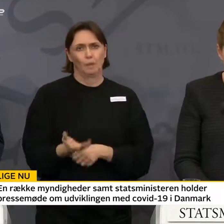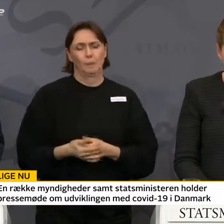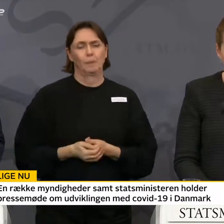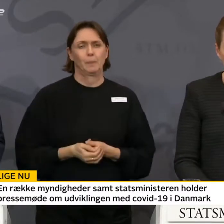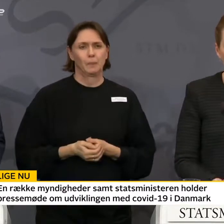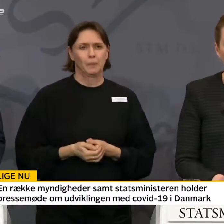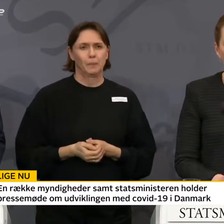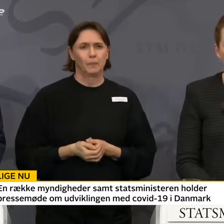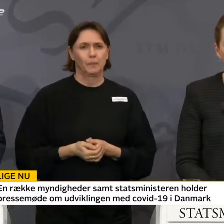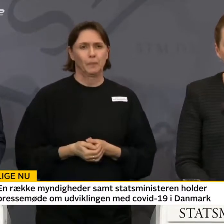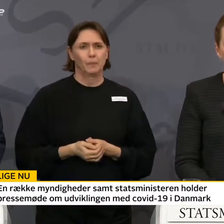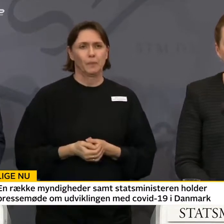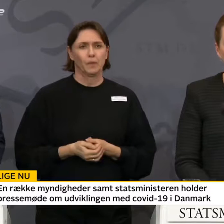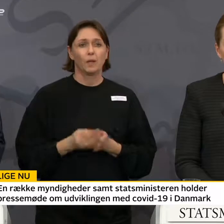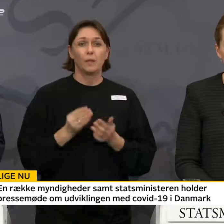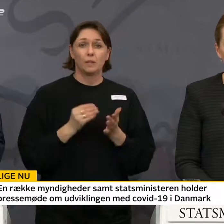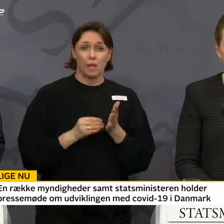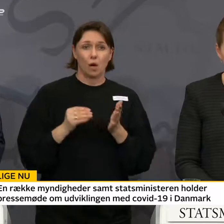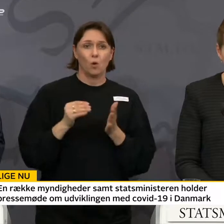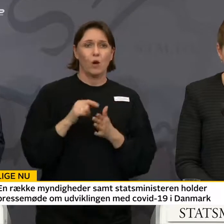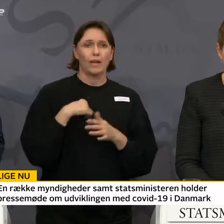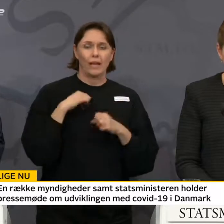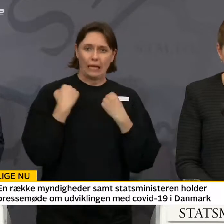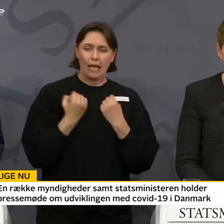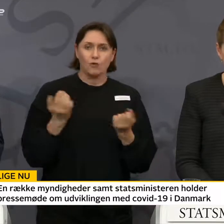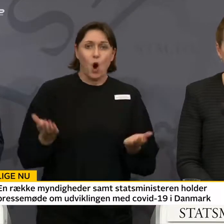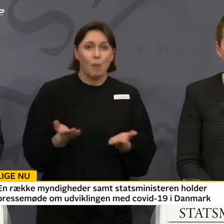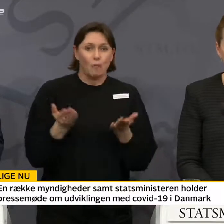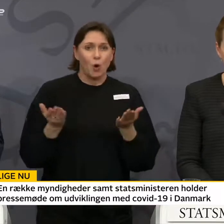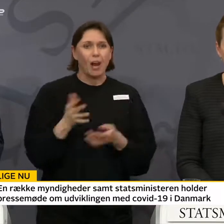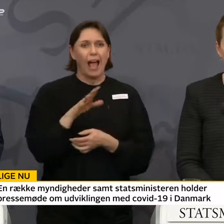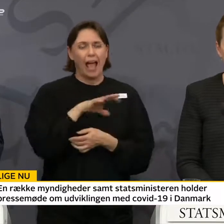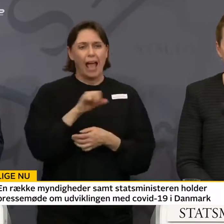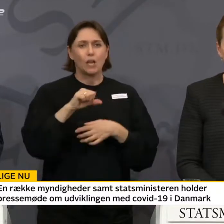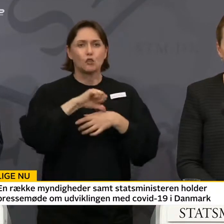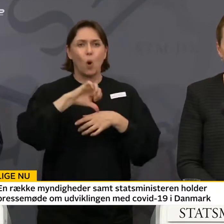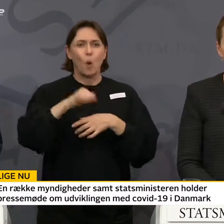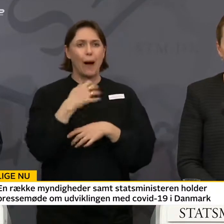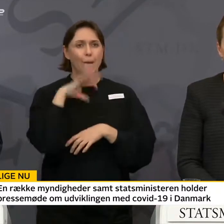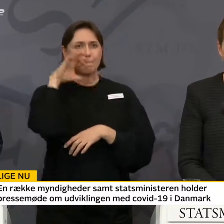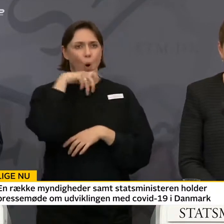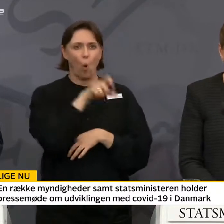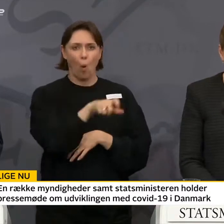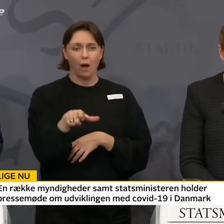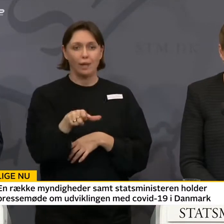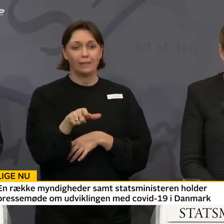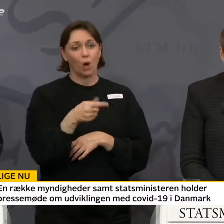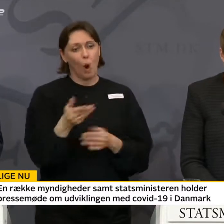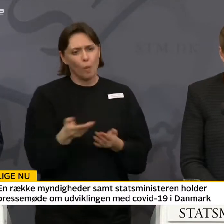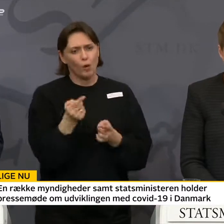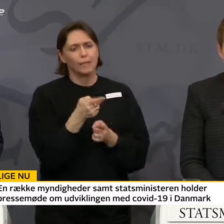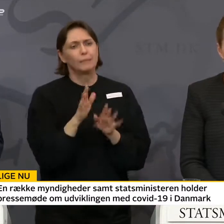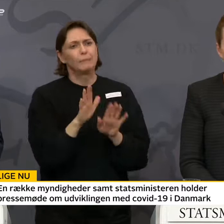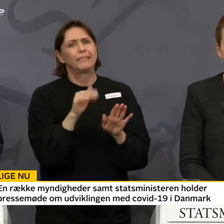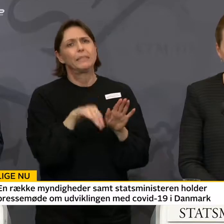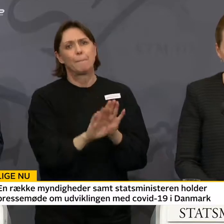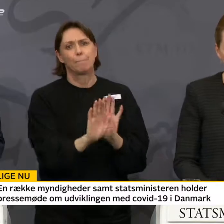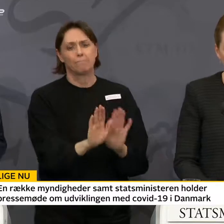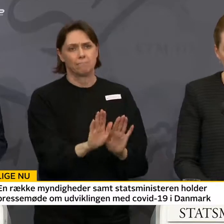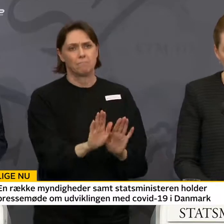Jeg vil derudover kraftigt opfordre alle sårbare borgere til at blive hjemme.